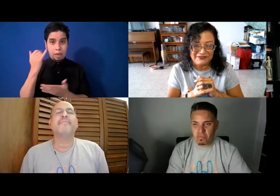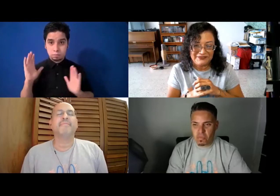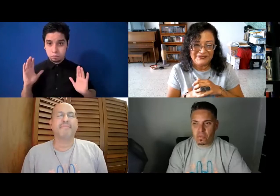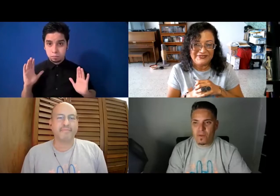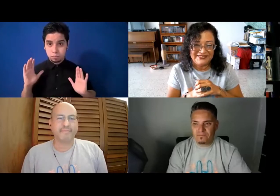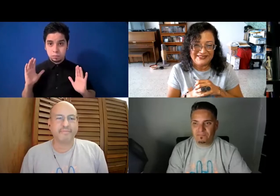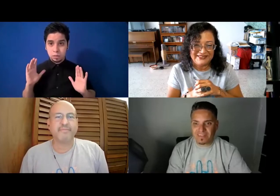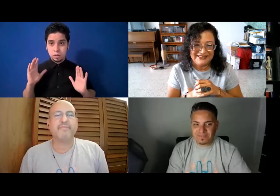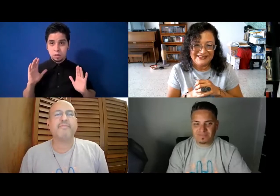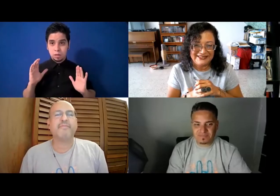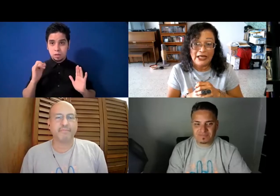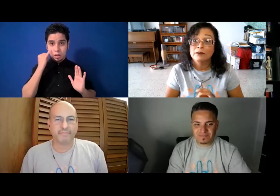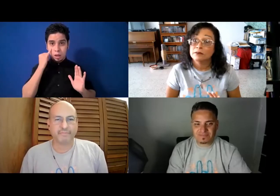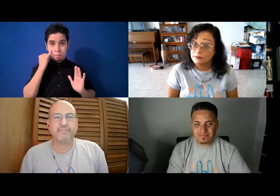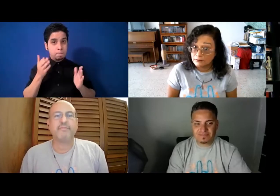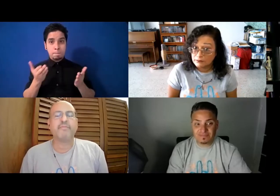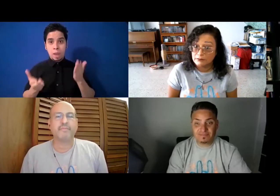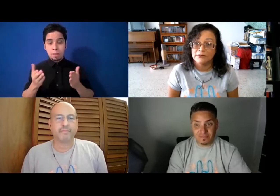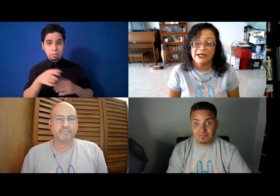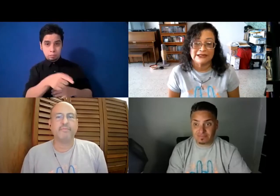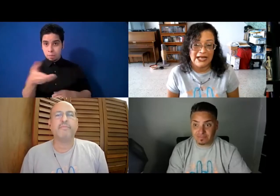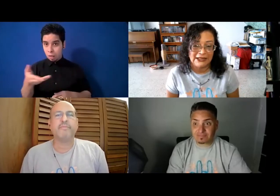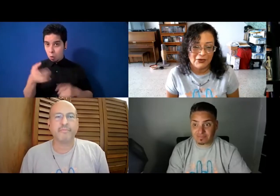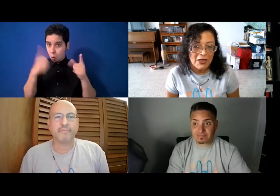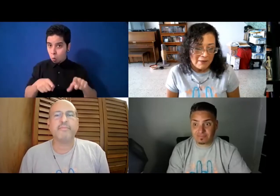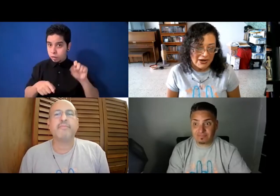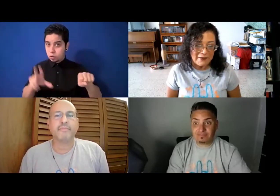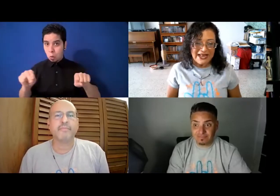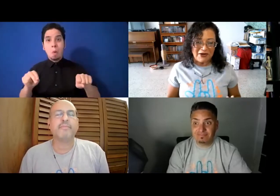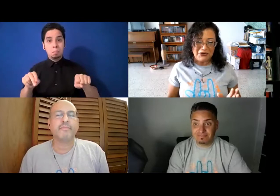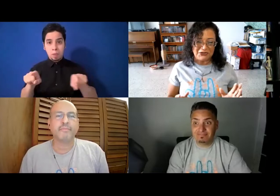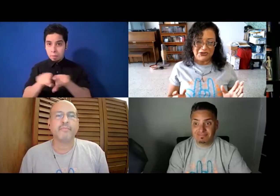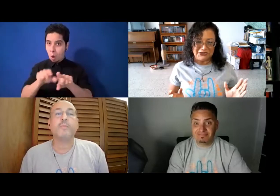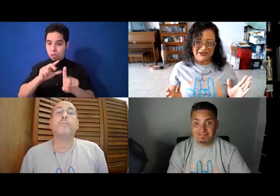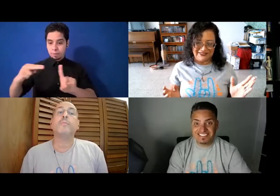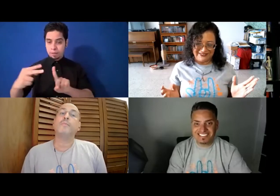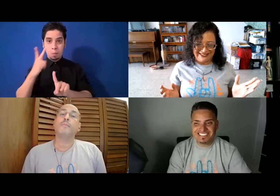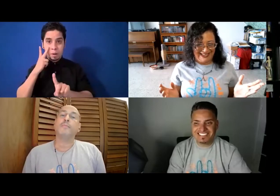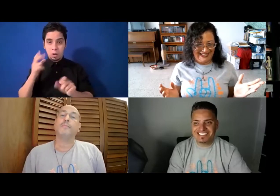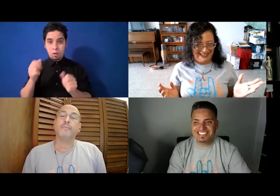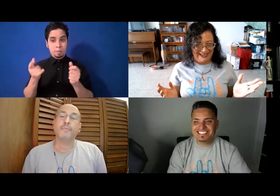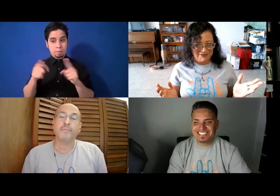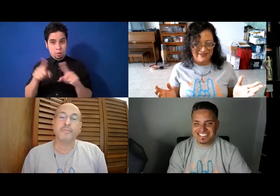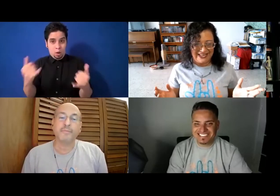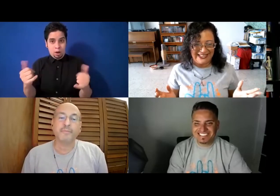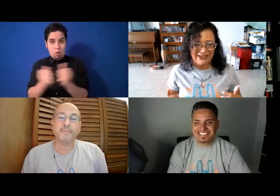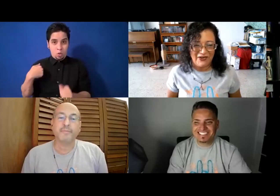si esto le está ocurriendo también a nuestro invitado. Exacto, pero mira, con nosotros, mi amiguito,